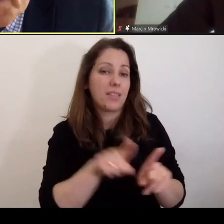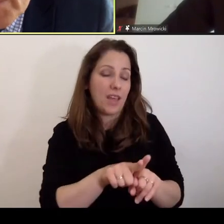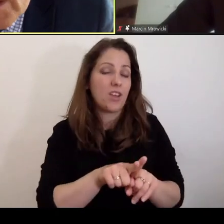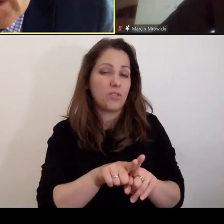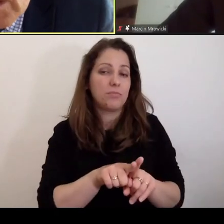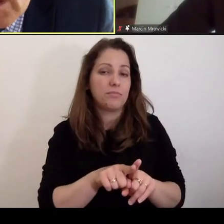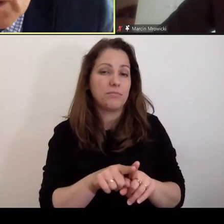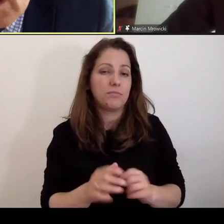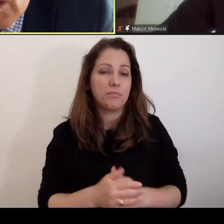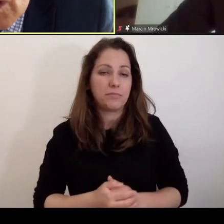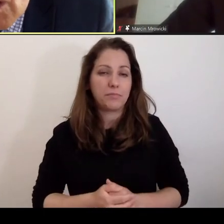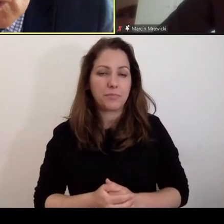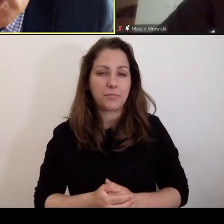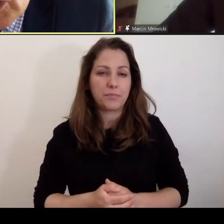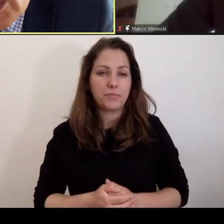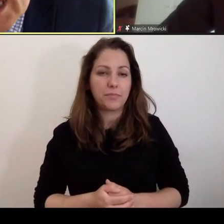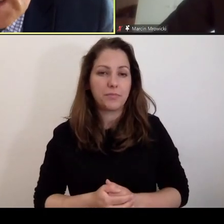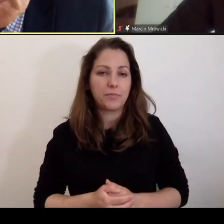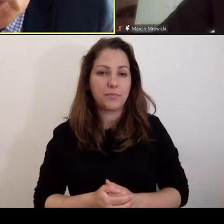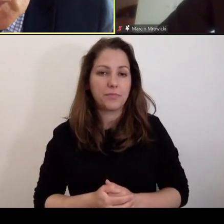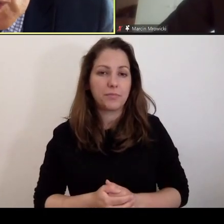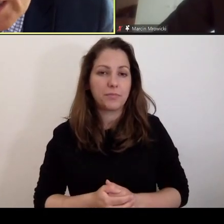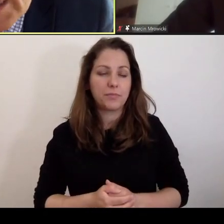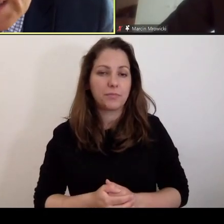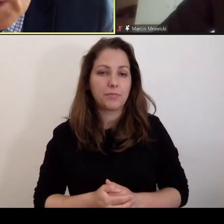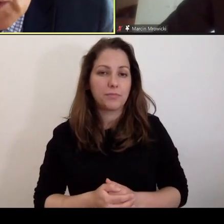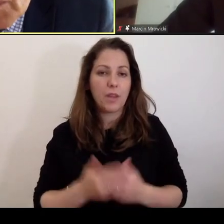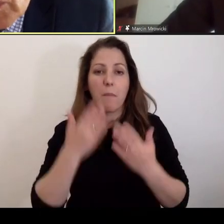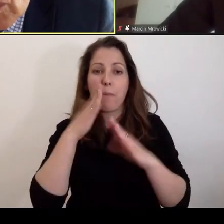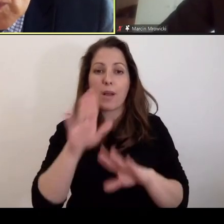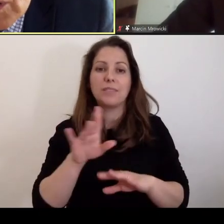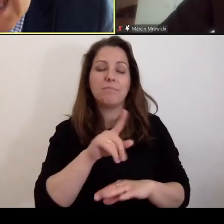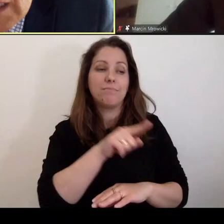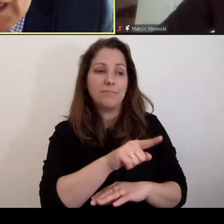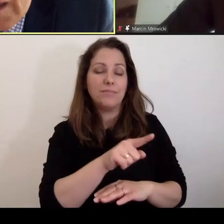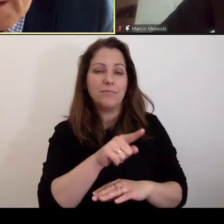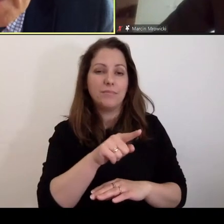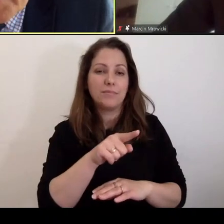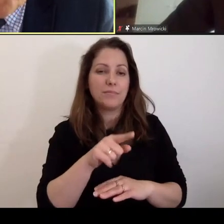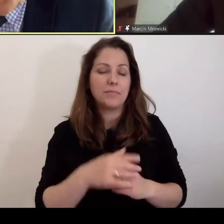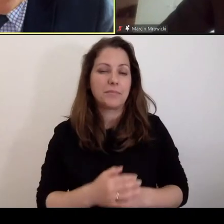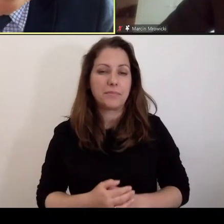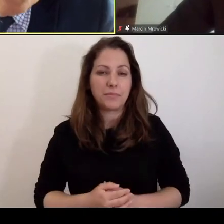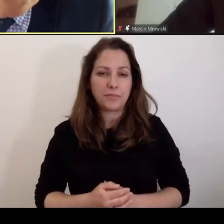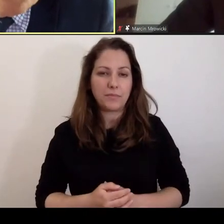odkrycie kart przez obronę, zanim nastąpi do starcia